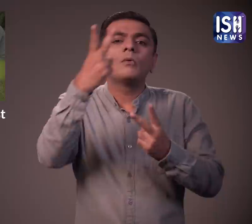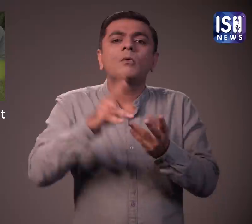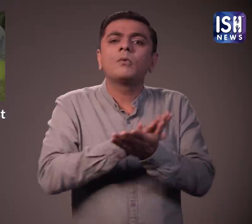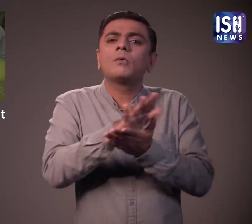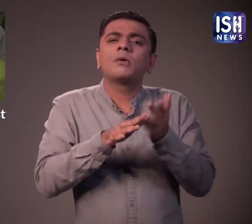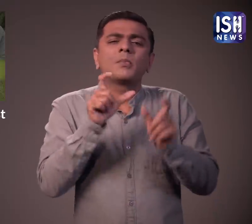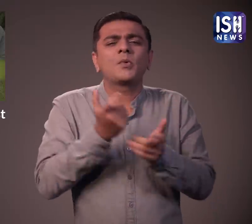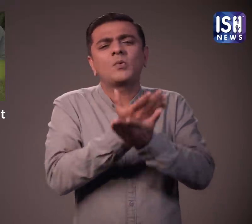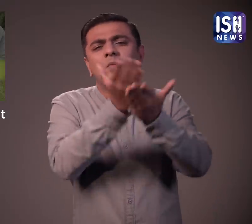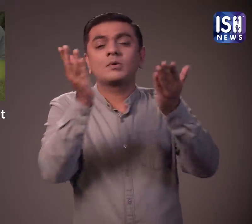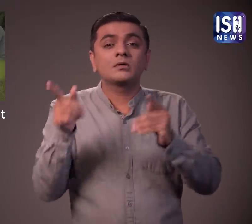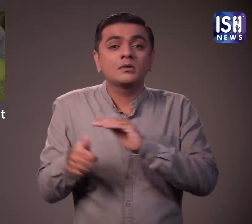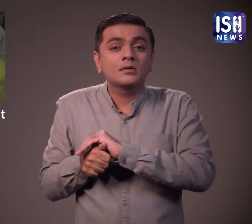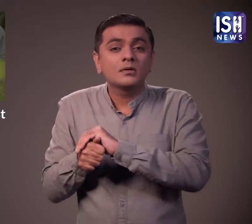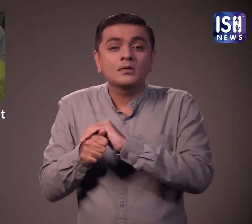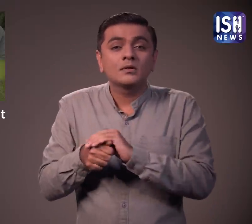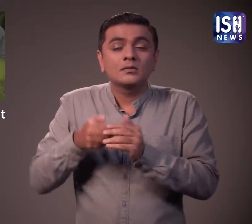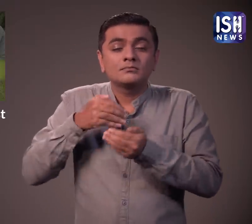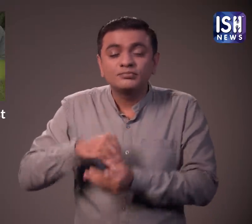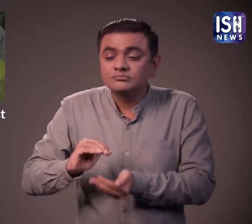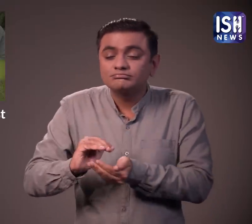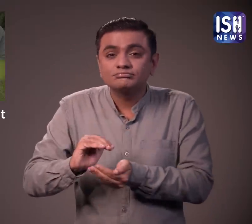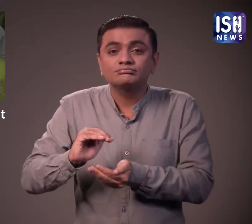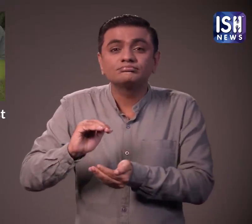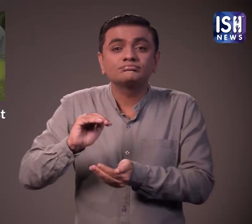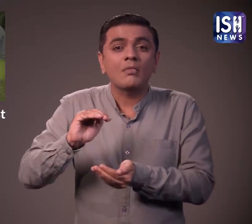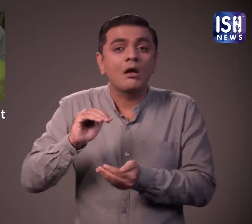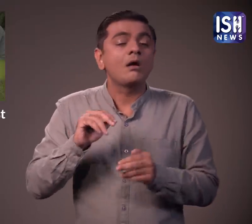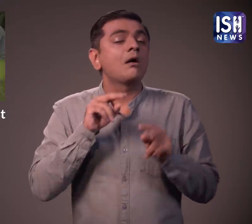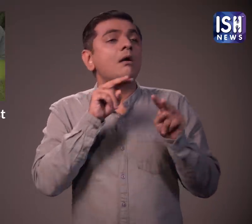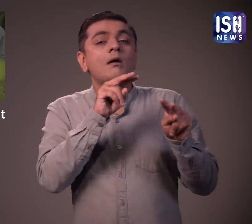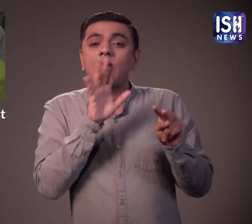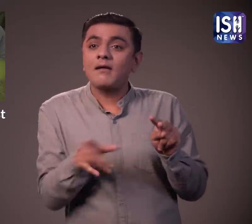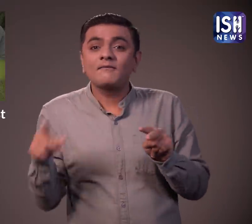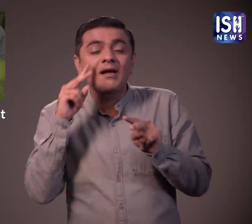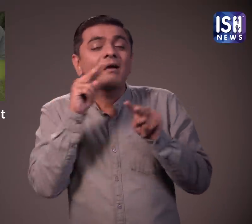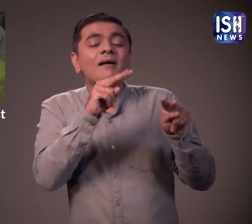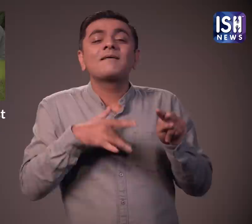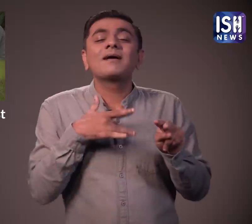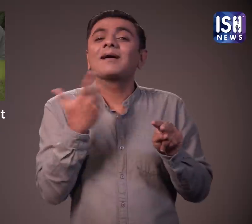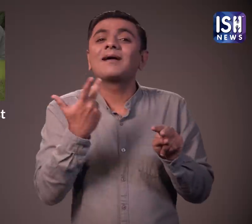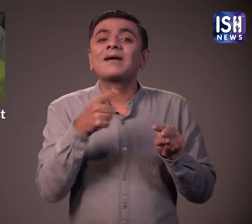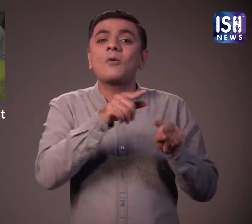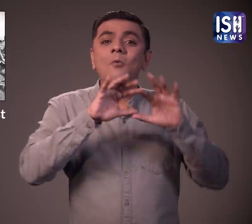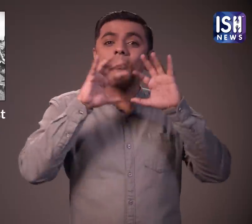और प्रद्योगी के को देखना चूक जाता है हाला कि जौनाथन ने दो विश्वयुद देखे है